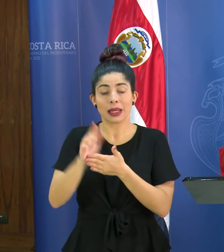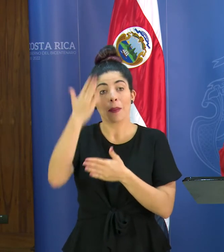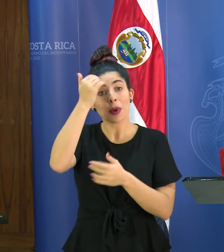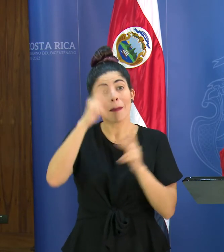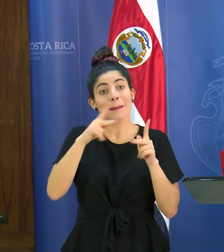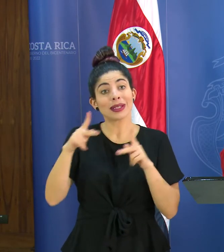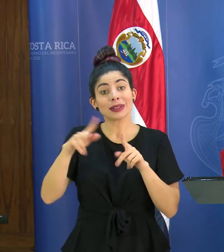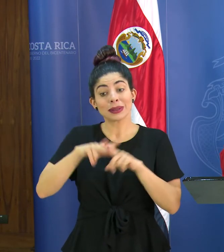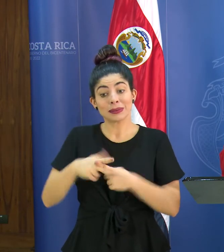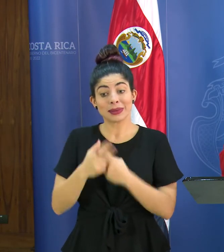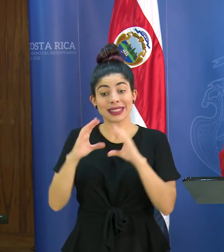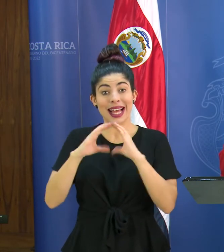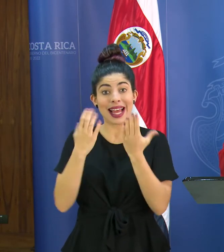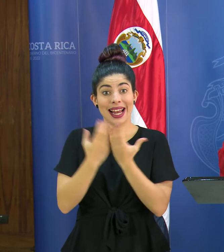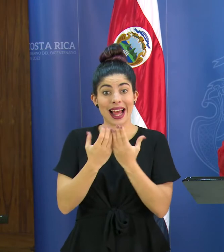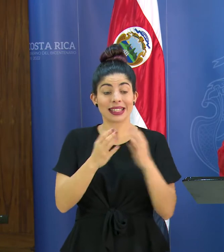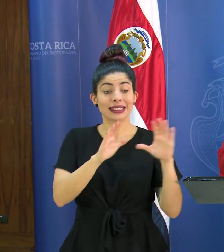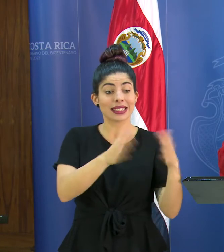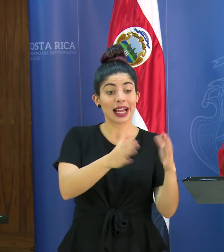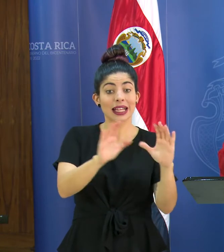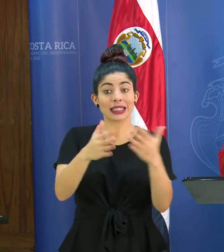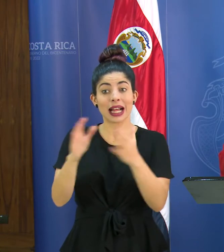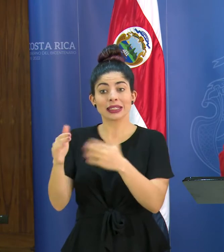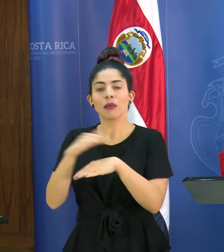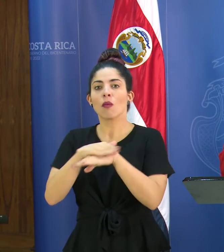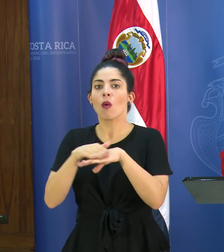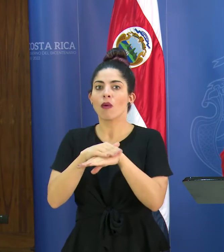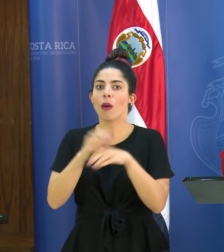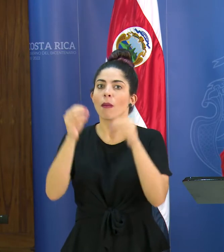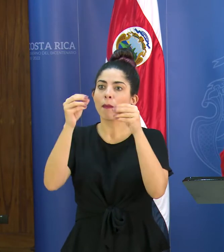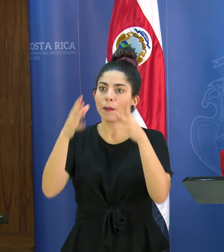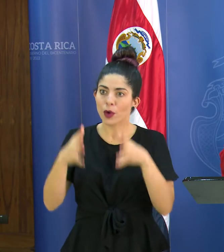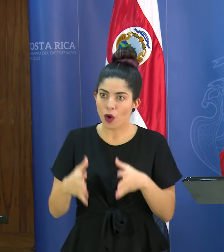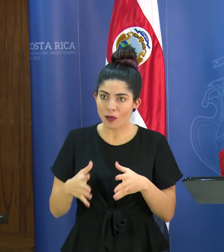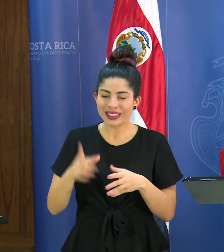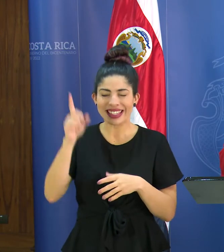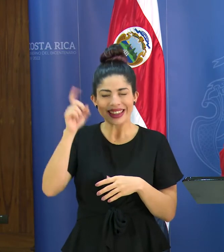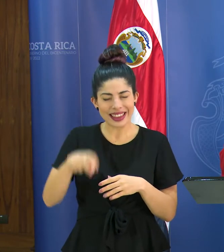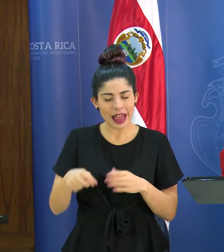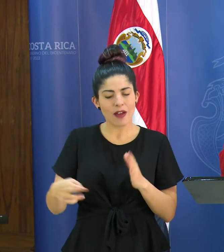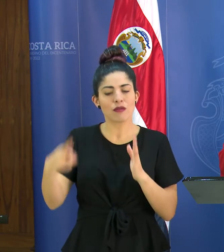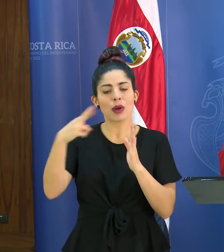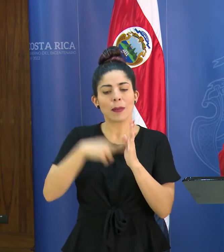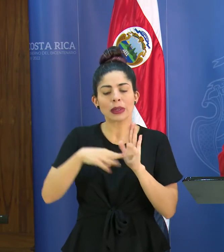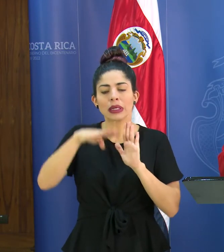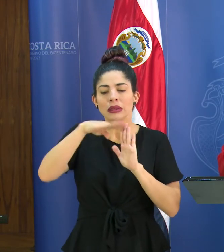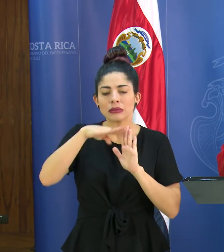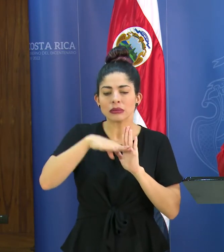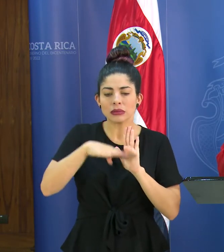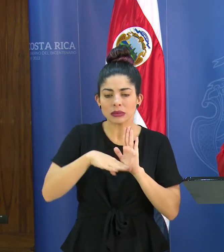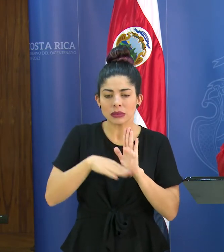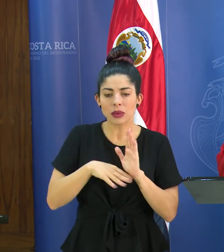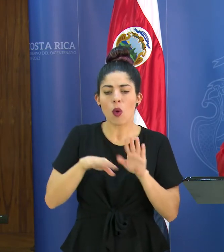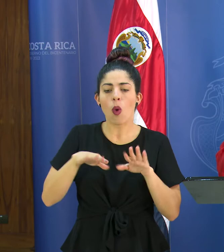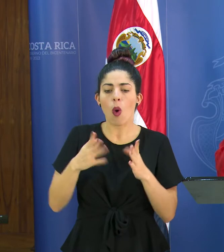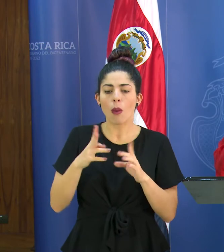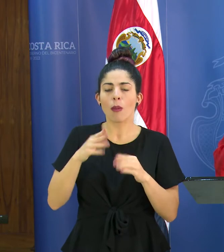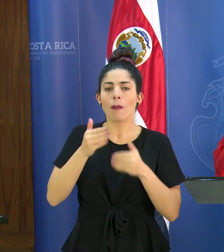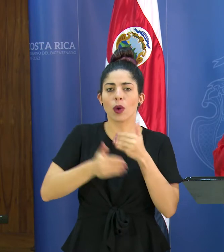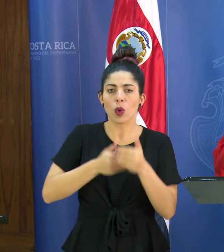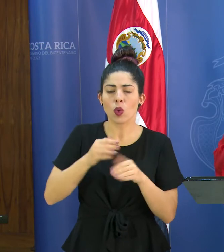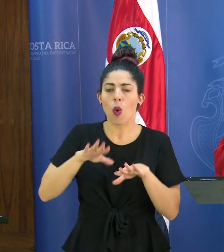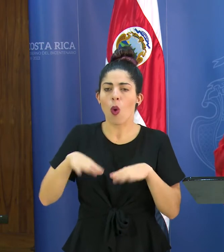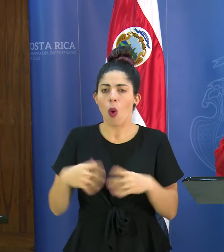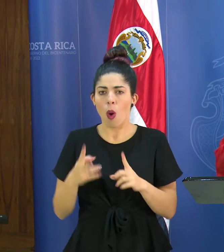clases en cada sección por favor el profesor la profesora remita los protocolos y la aplicación de estos protocolos